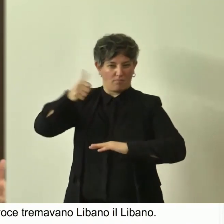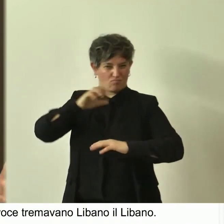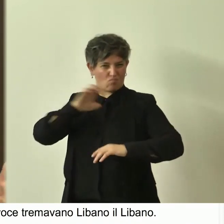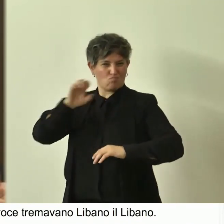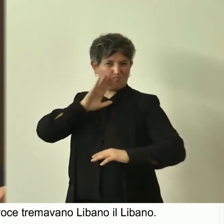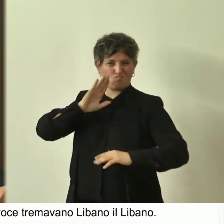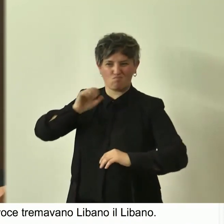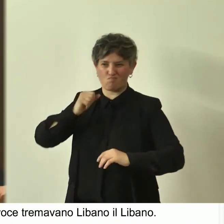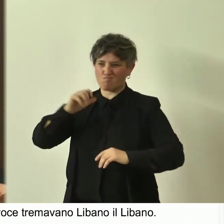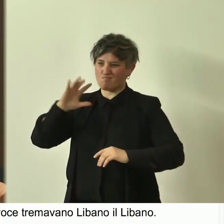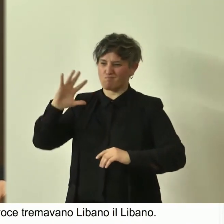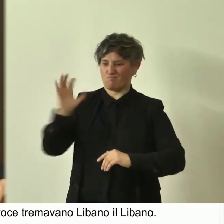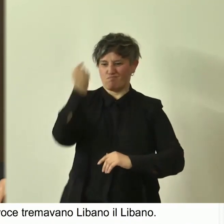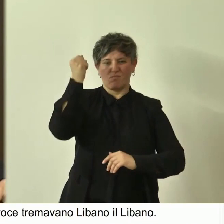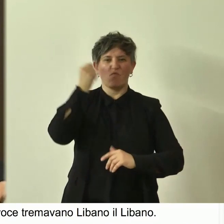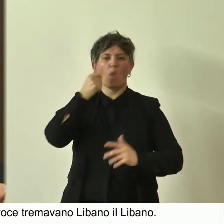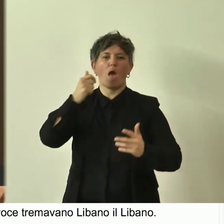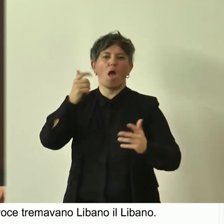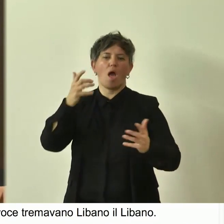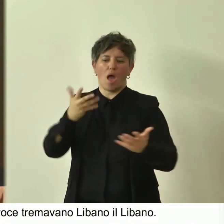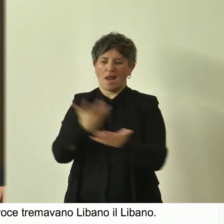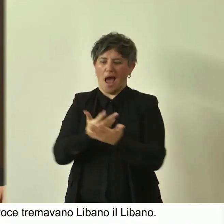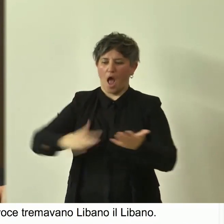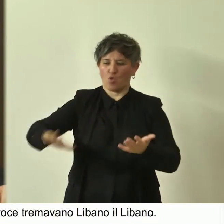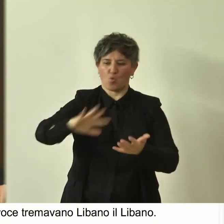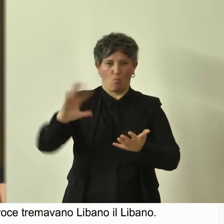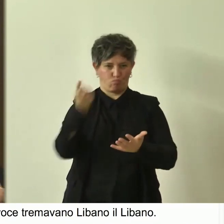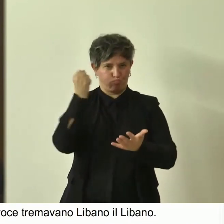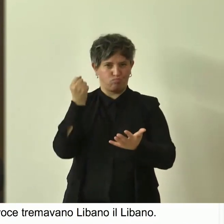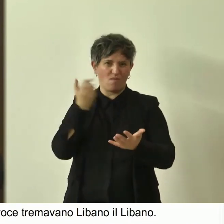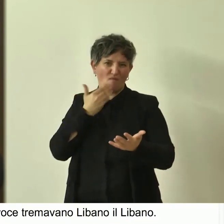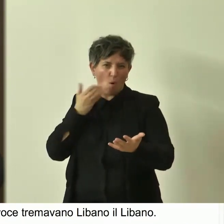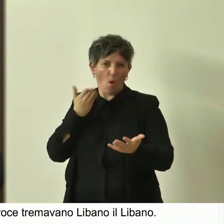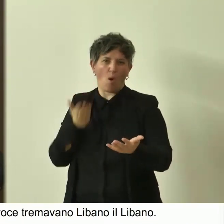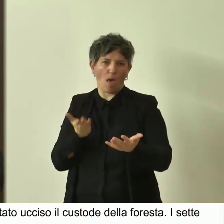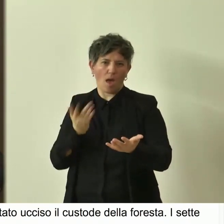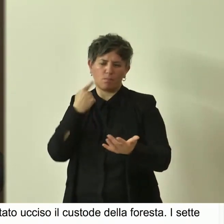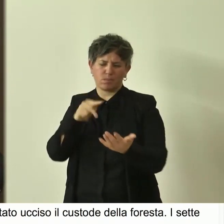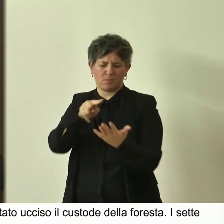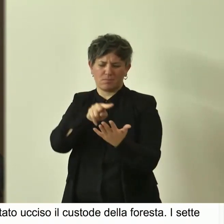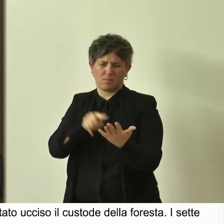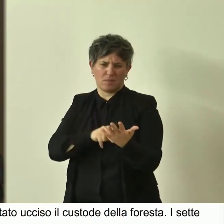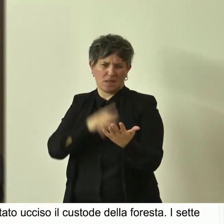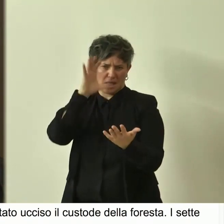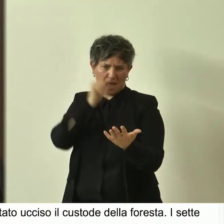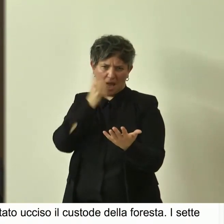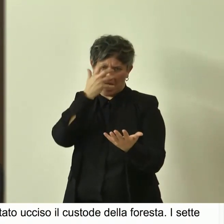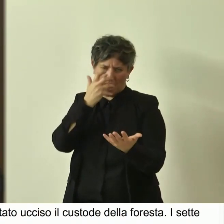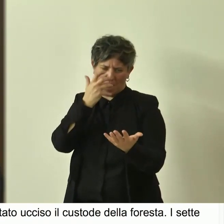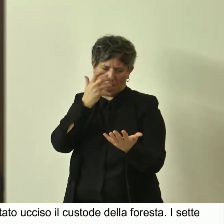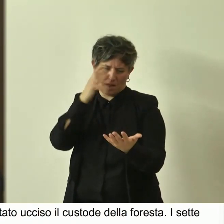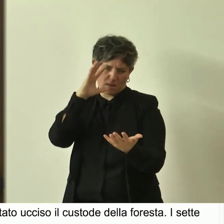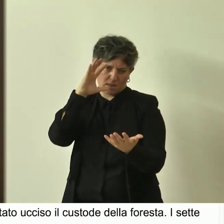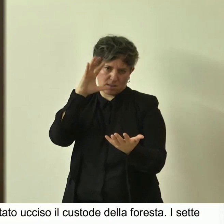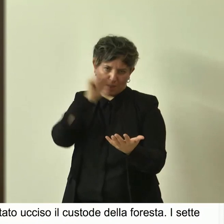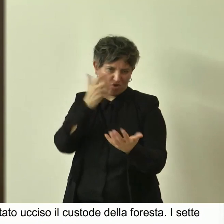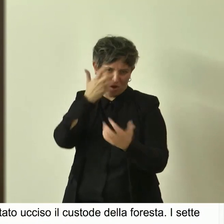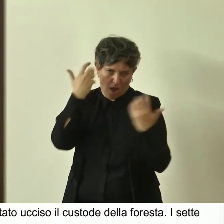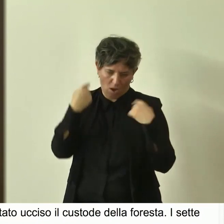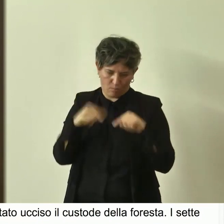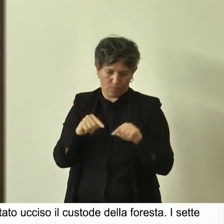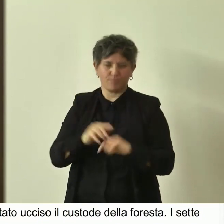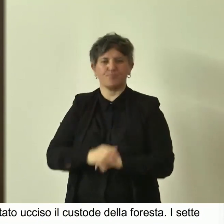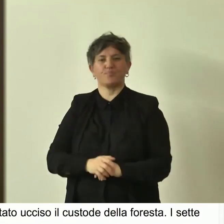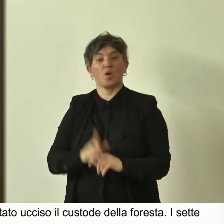impadroniasi della natura sostanzialmente. E questo è evidentissimo nel primo poema scritto. E poi